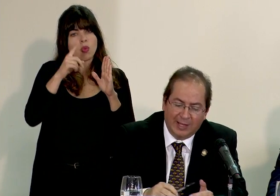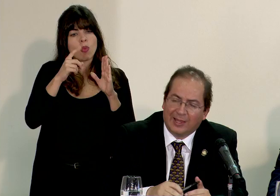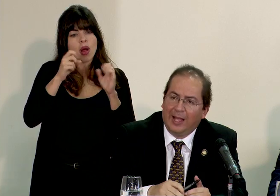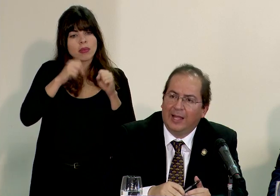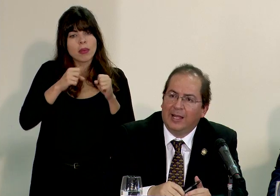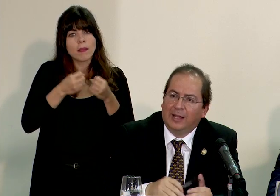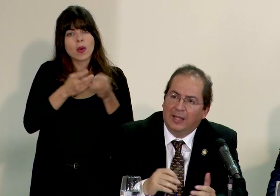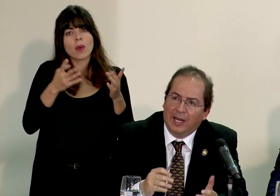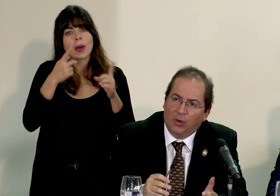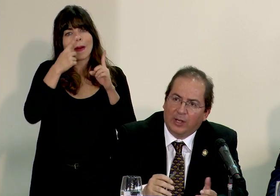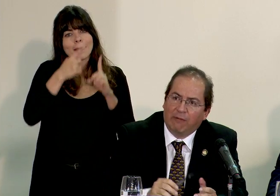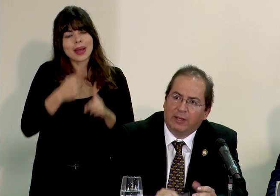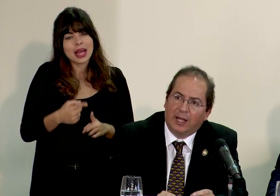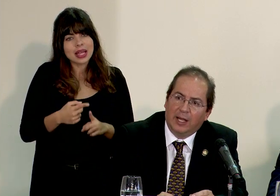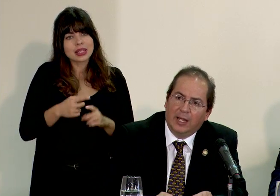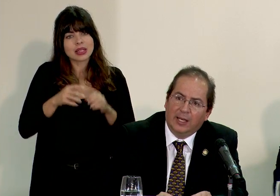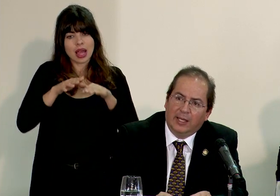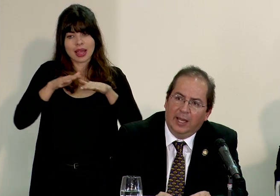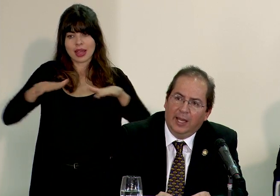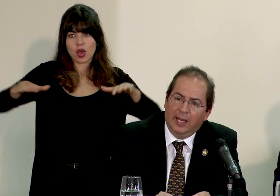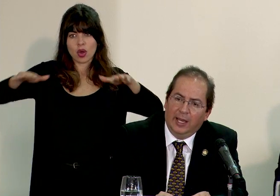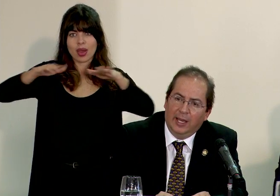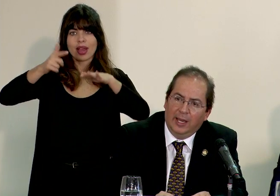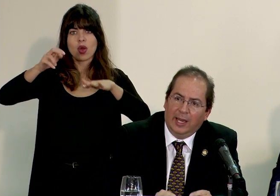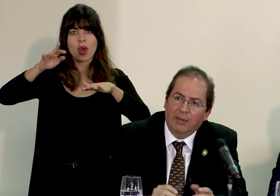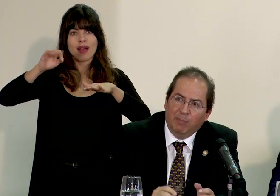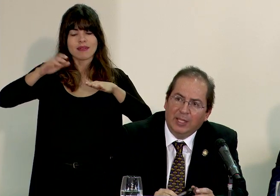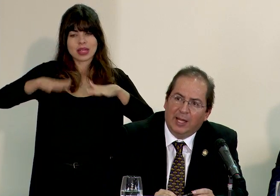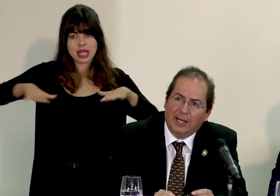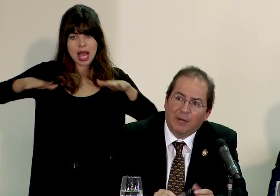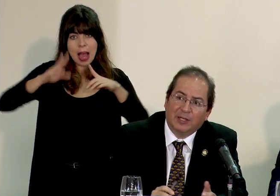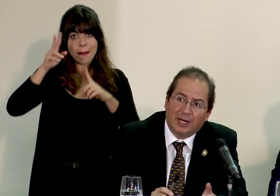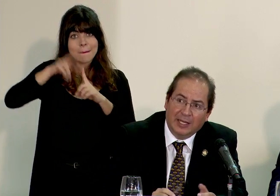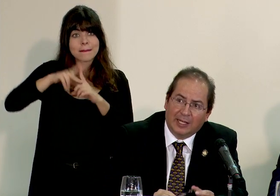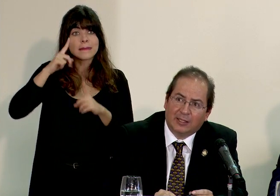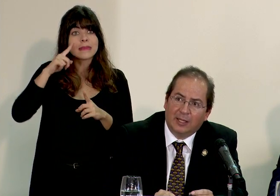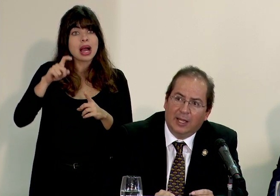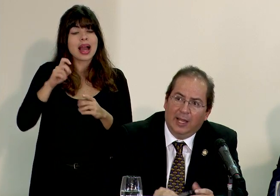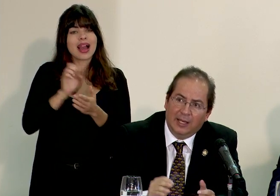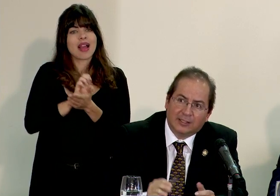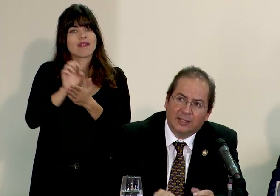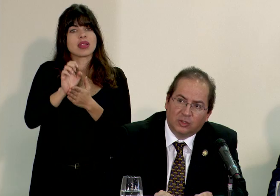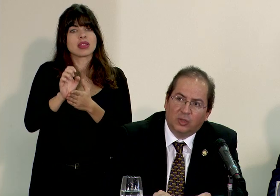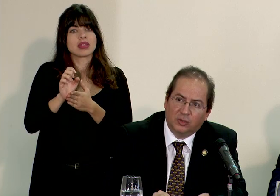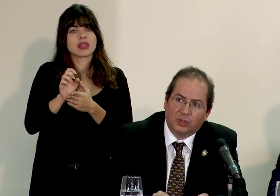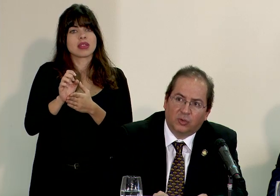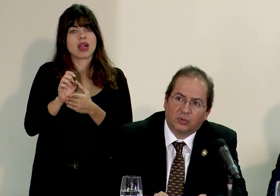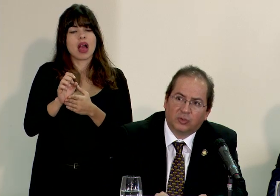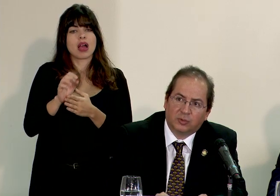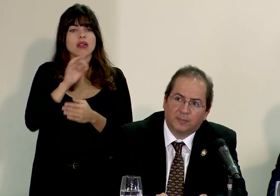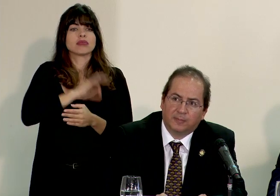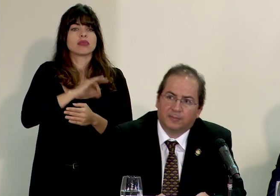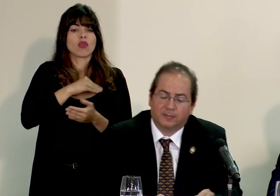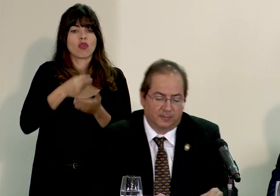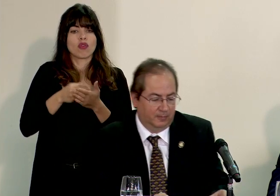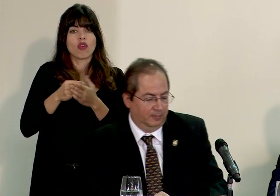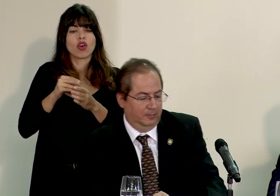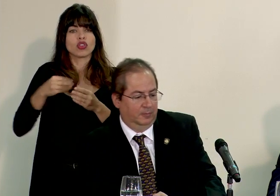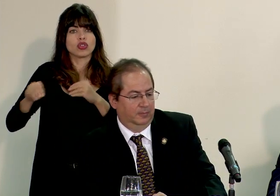públicos meta de área geográfica que impidan la arbitrariedad en la asignación de esos recursos